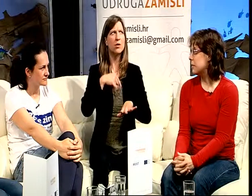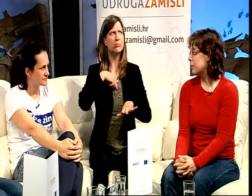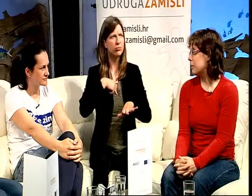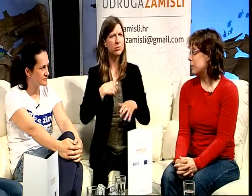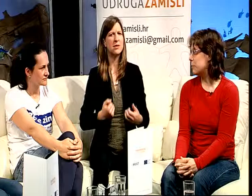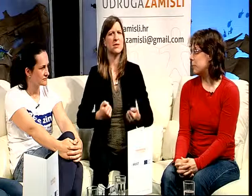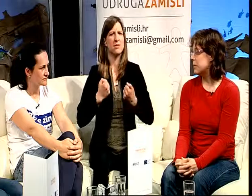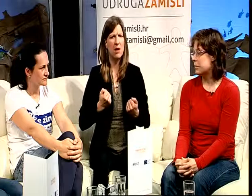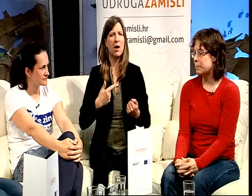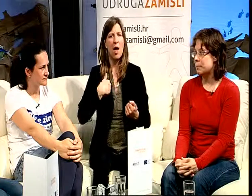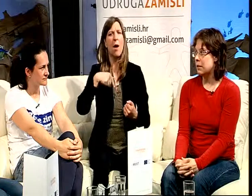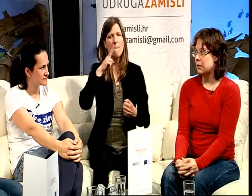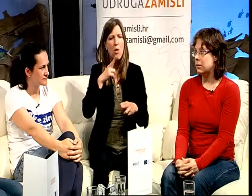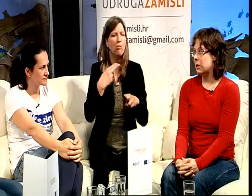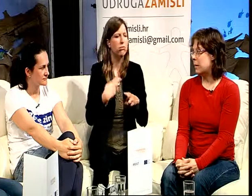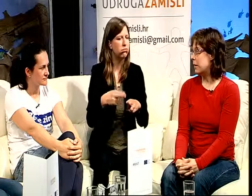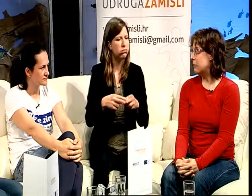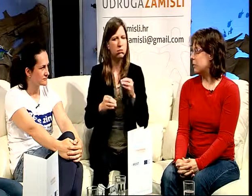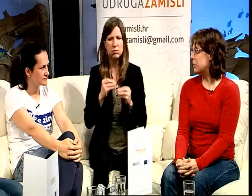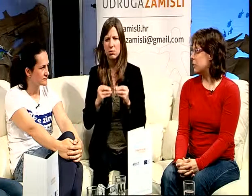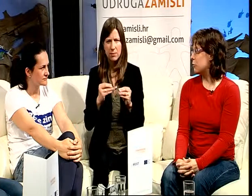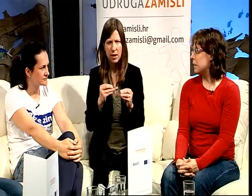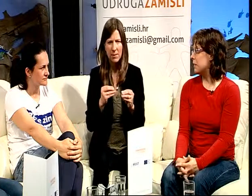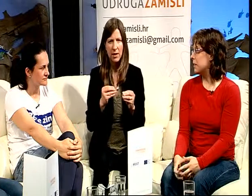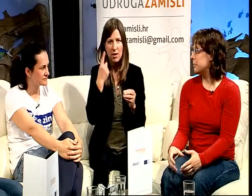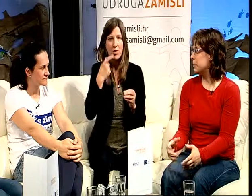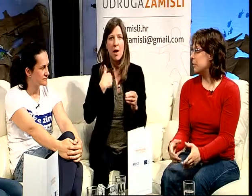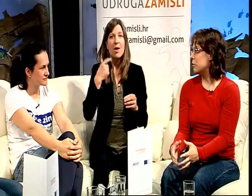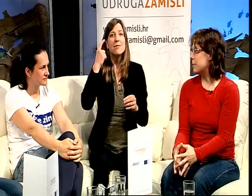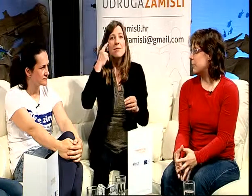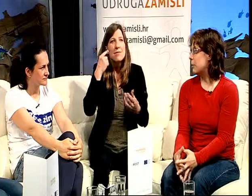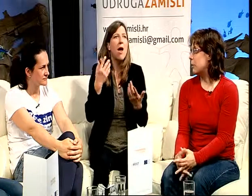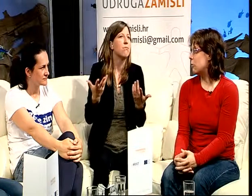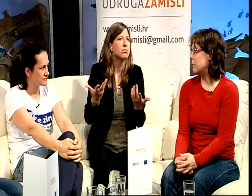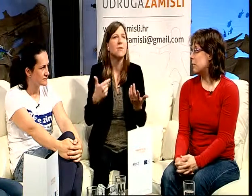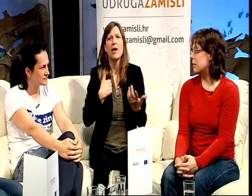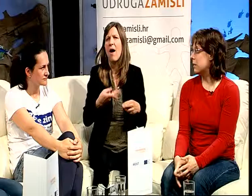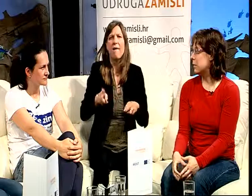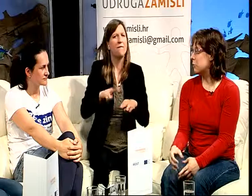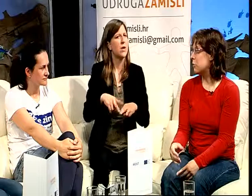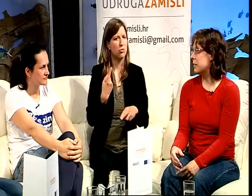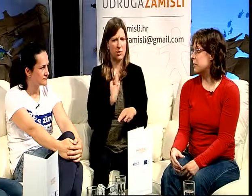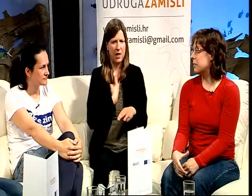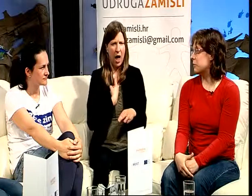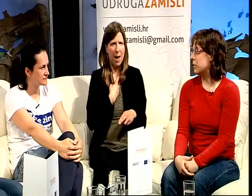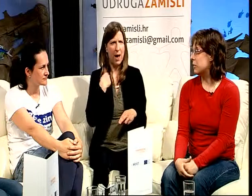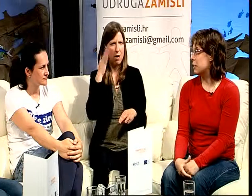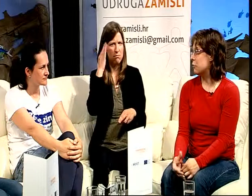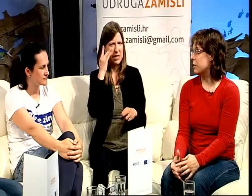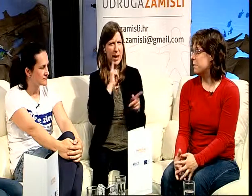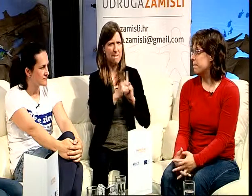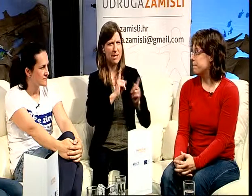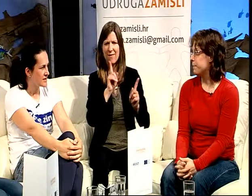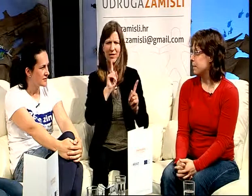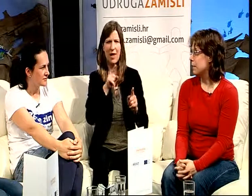fakultetskim obazama kad nisam trebala voditi računa o nekim tehničkim stvorima o kojima je udruga zamisli vodila